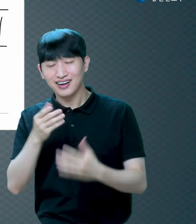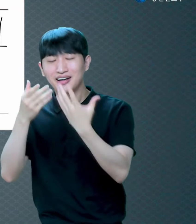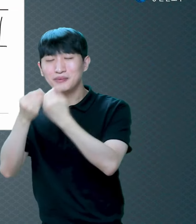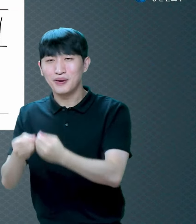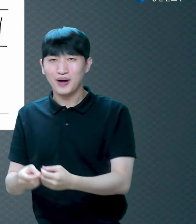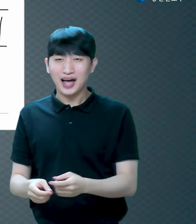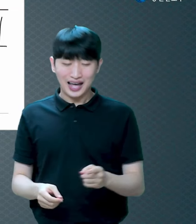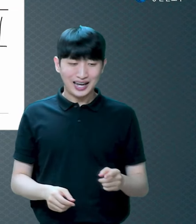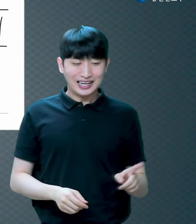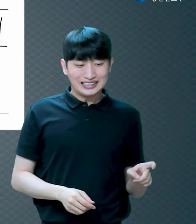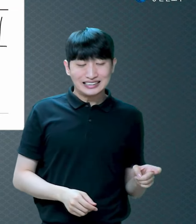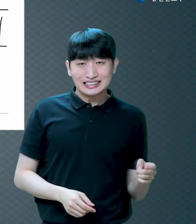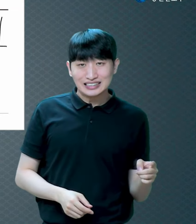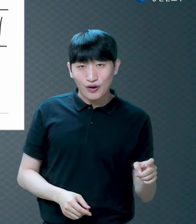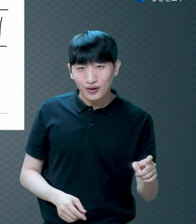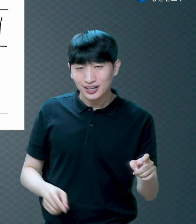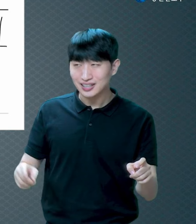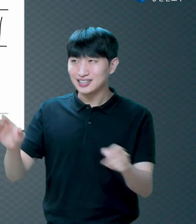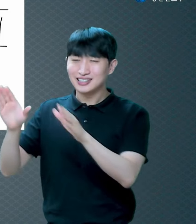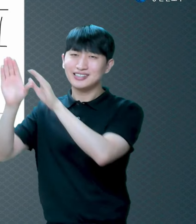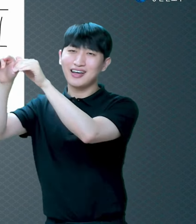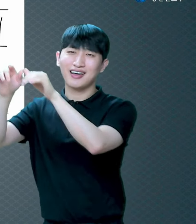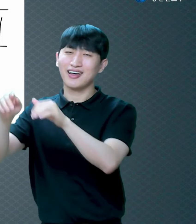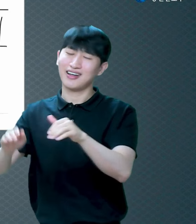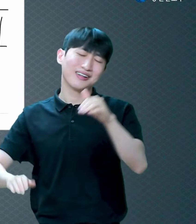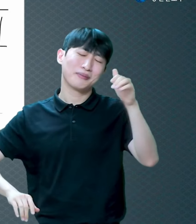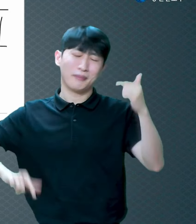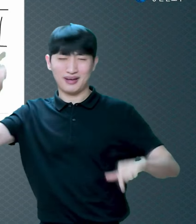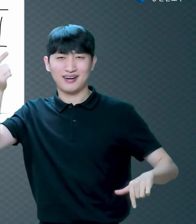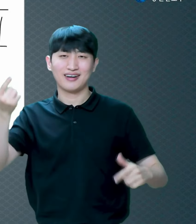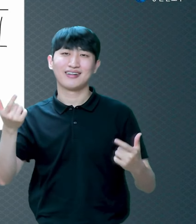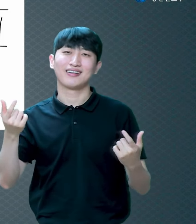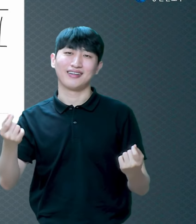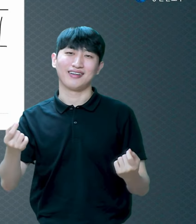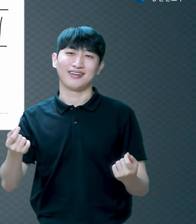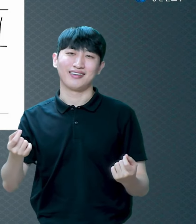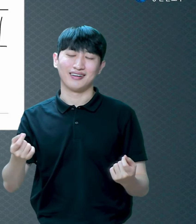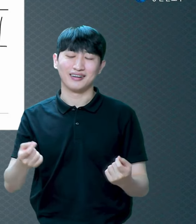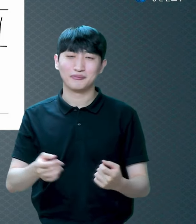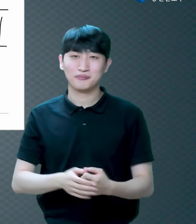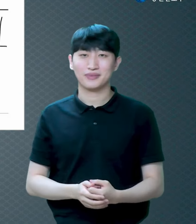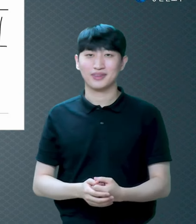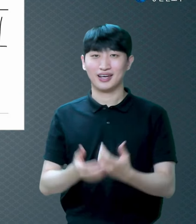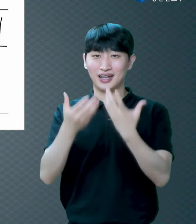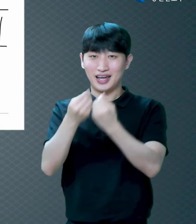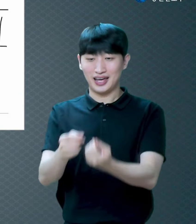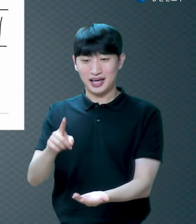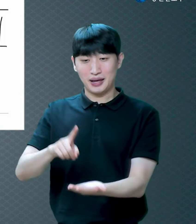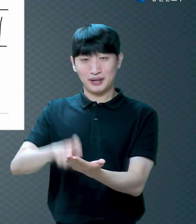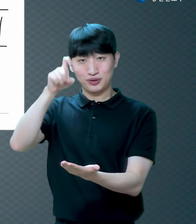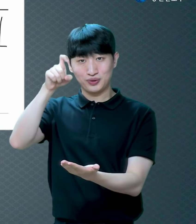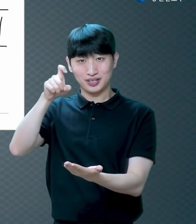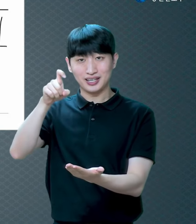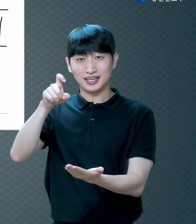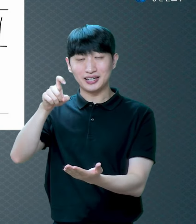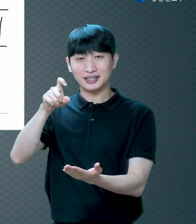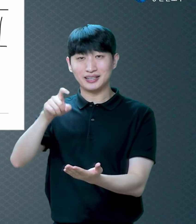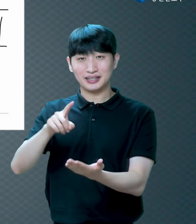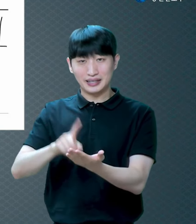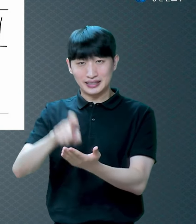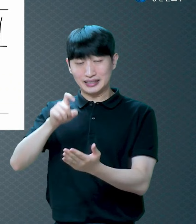메뚜기가요 메뚜기가 한 철을 살죠